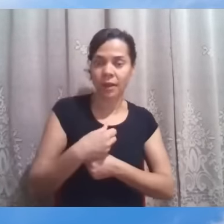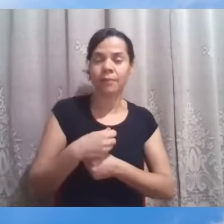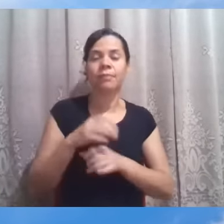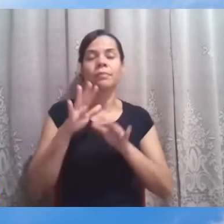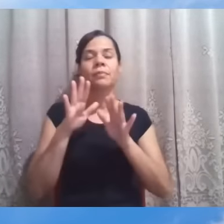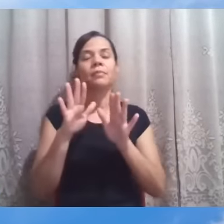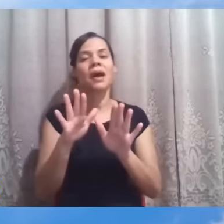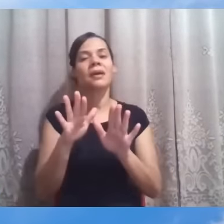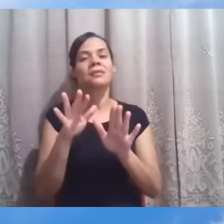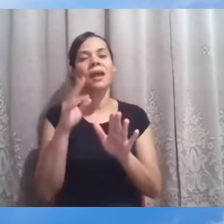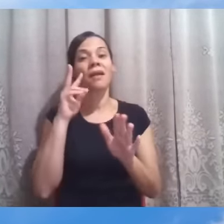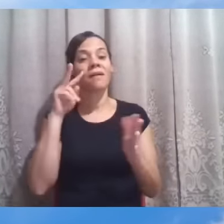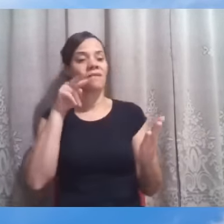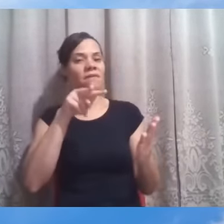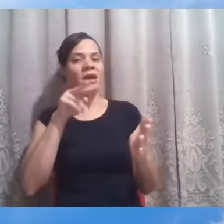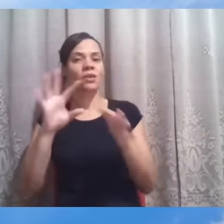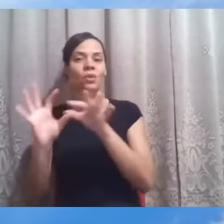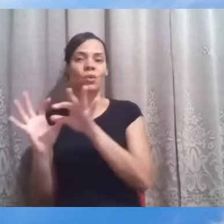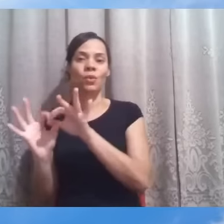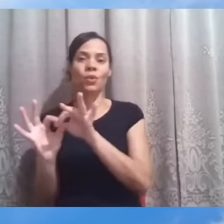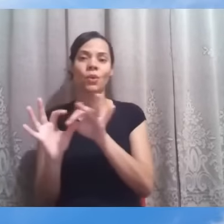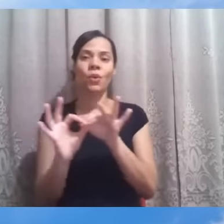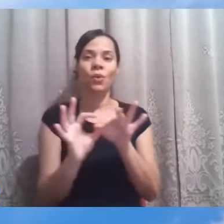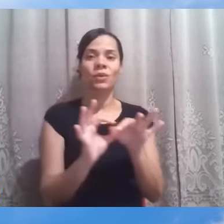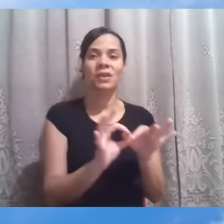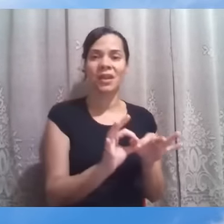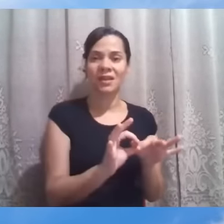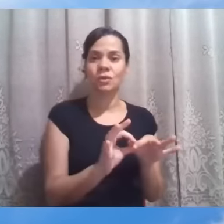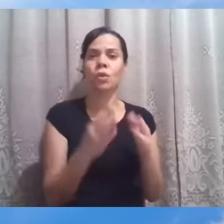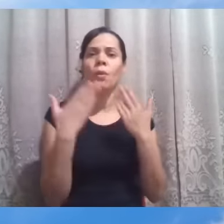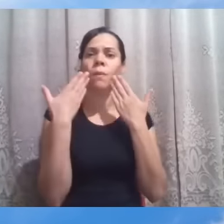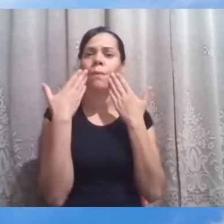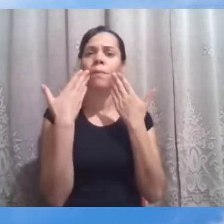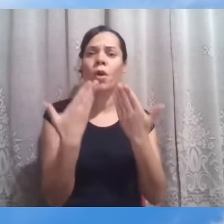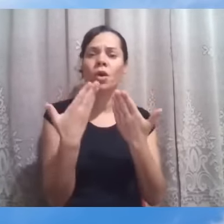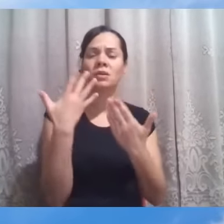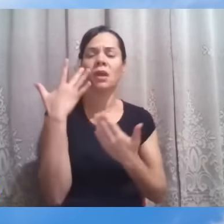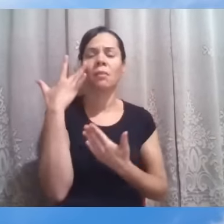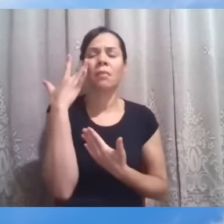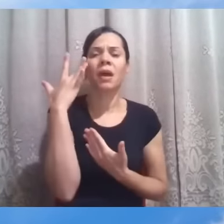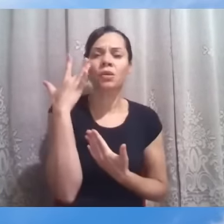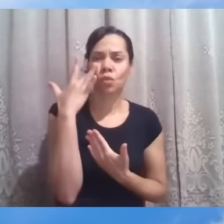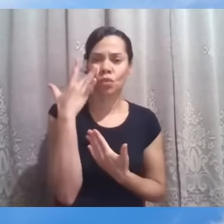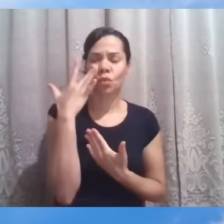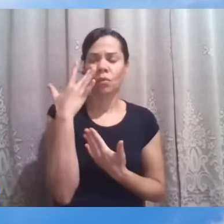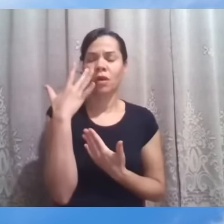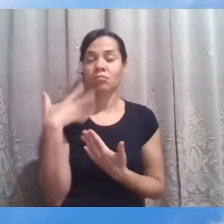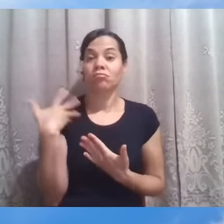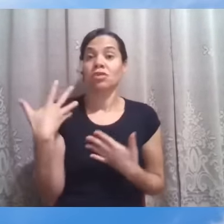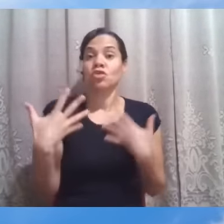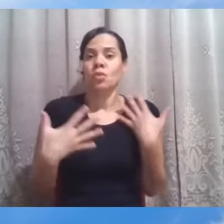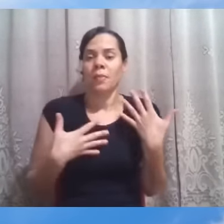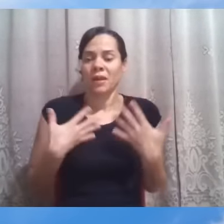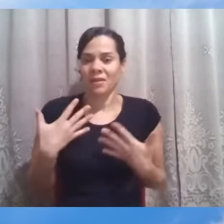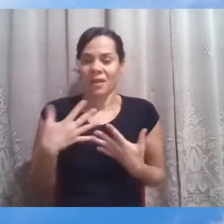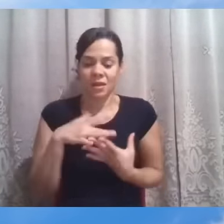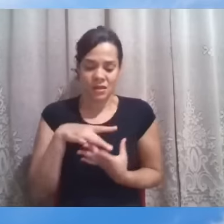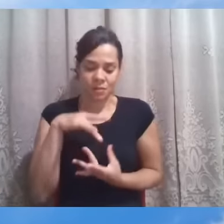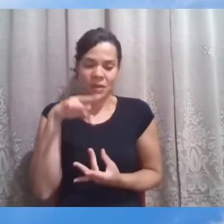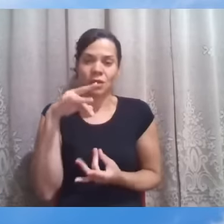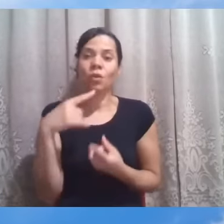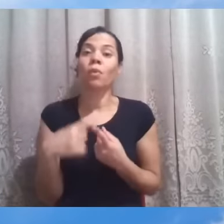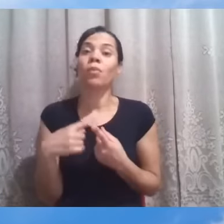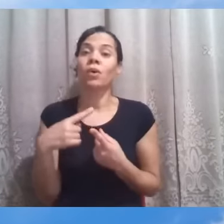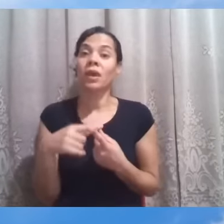vem daquele contexto demonstrando uma maturidade espiritual de surpreender. Porque ela chega